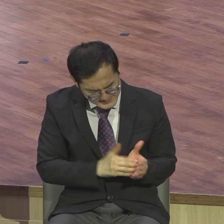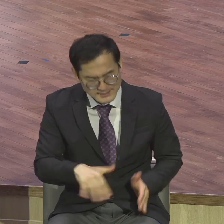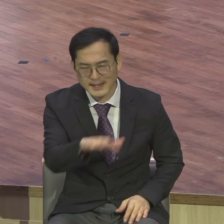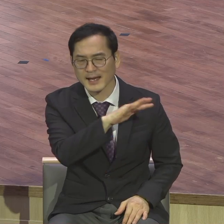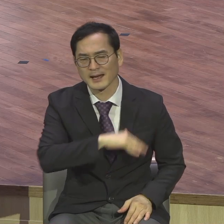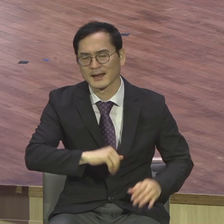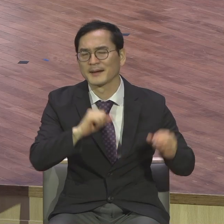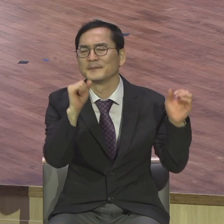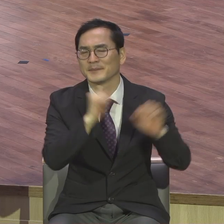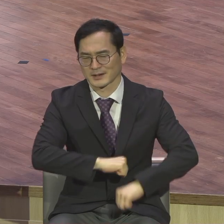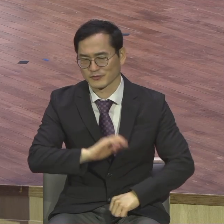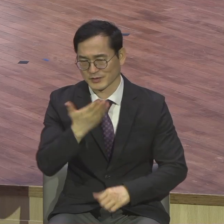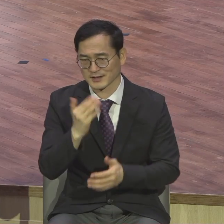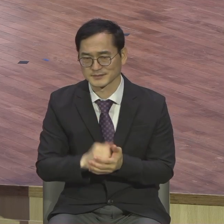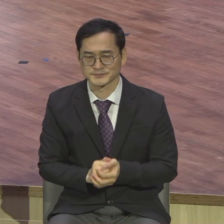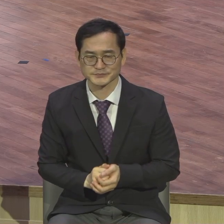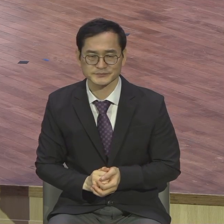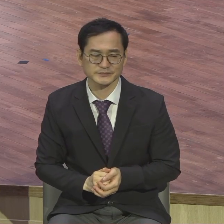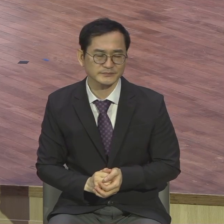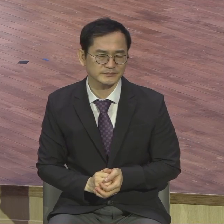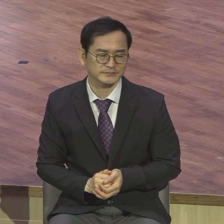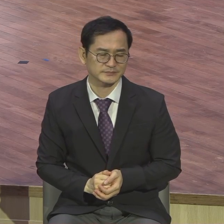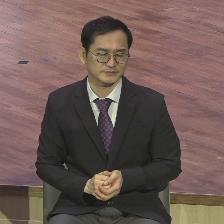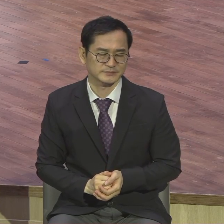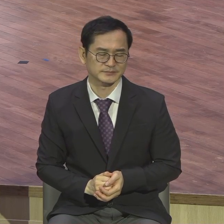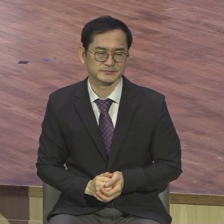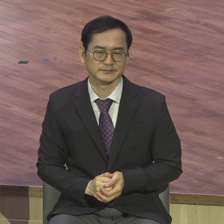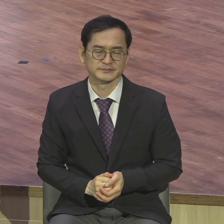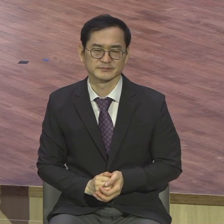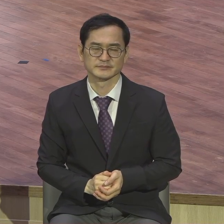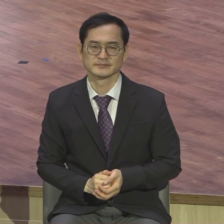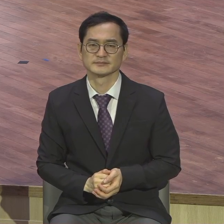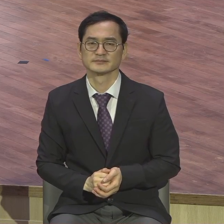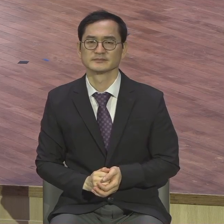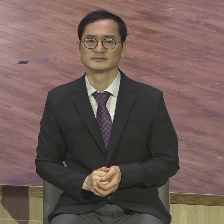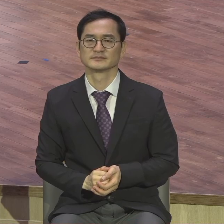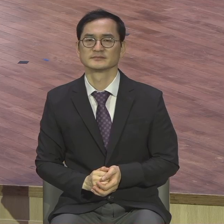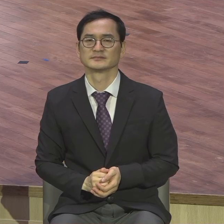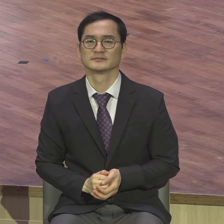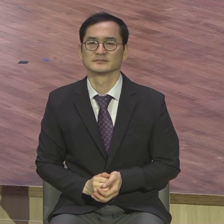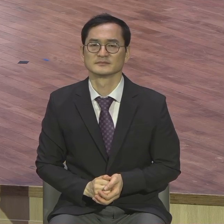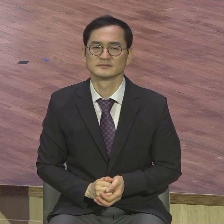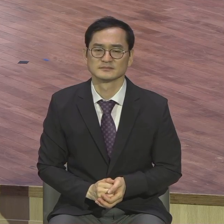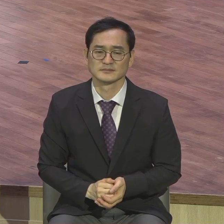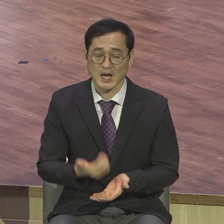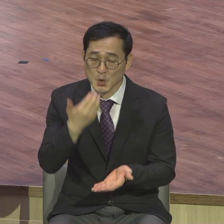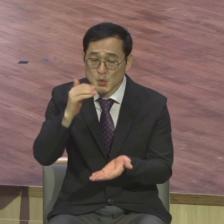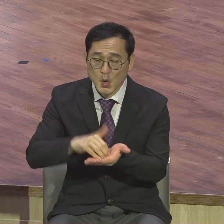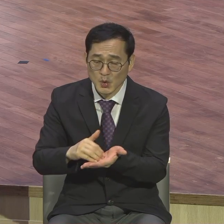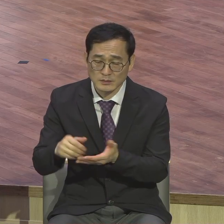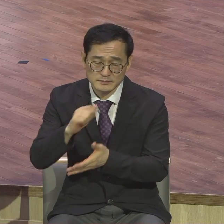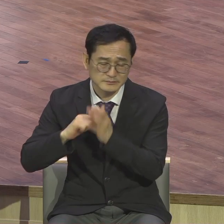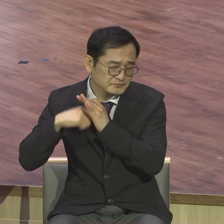연잔맷돌 지고 바다 바다 죽어라 장례식 할 필요 없다 연잔맷돌 목에 달고 바다 바다 죽어라